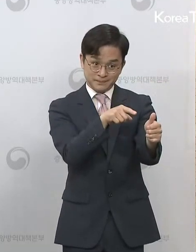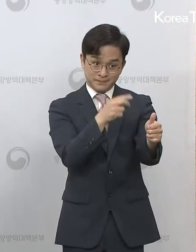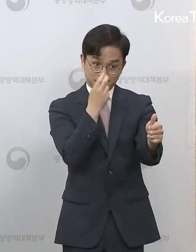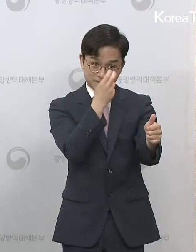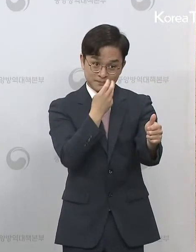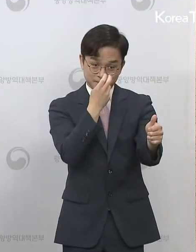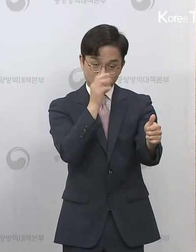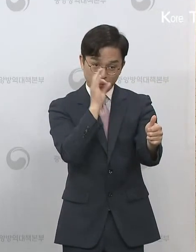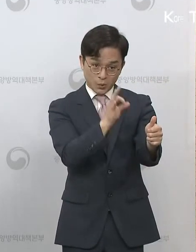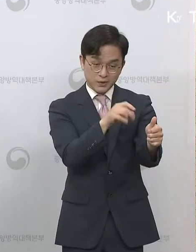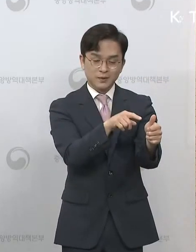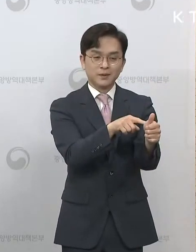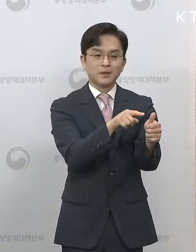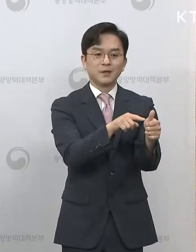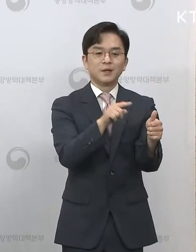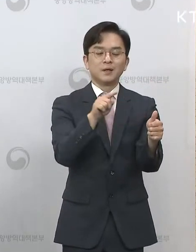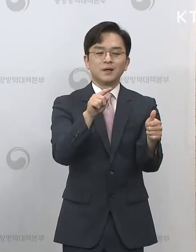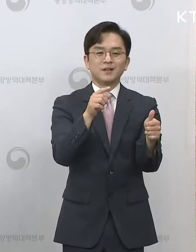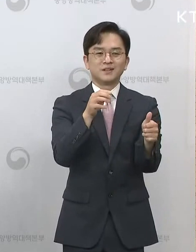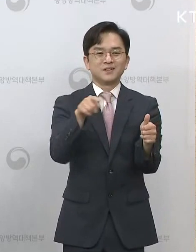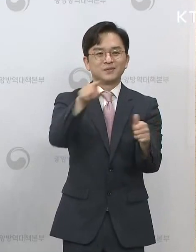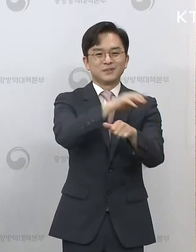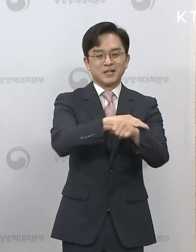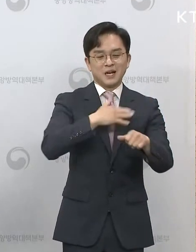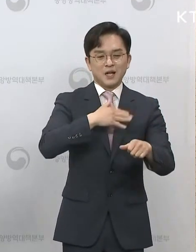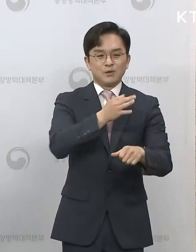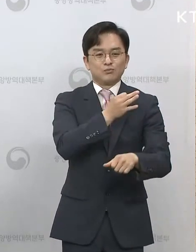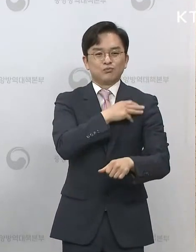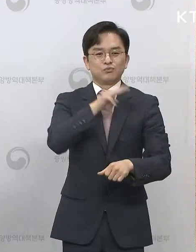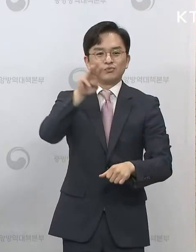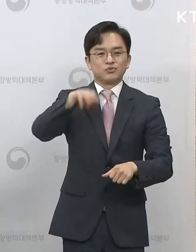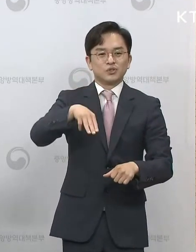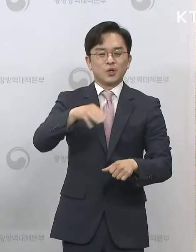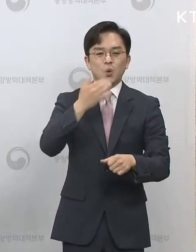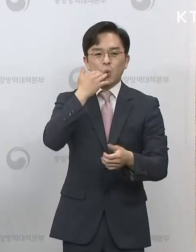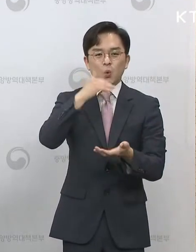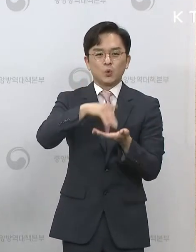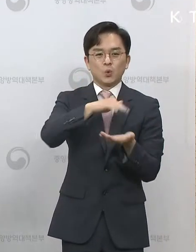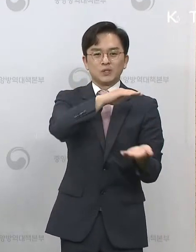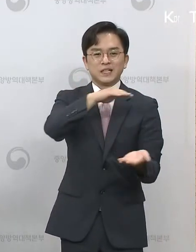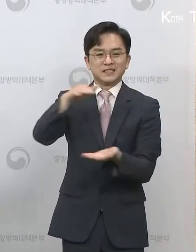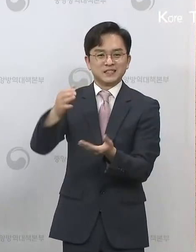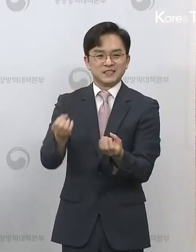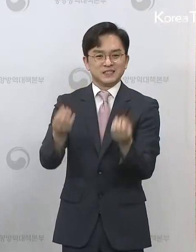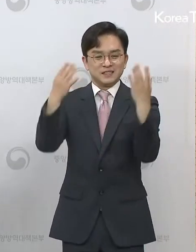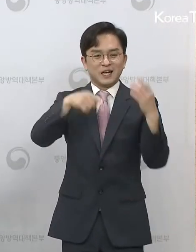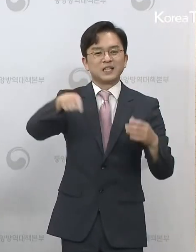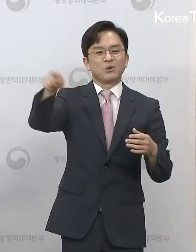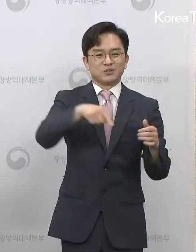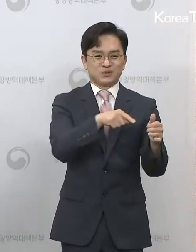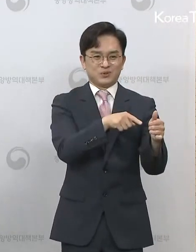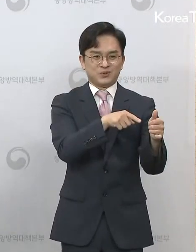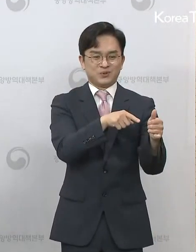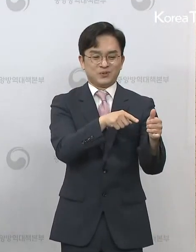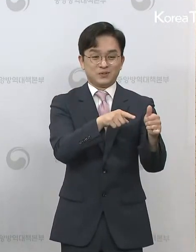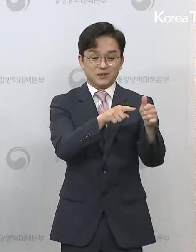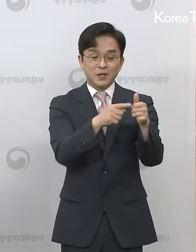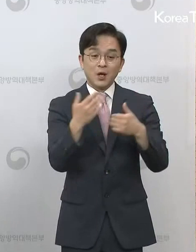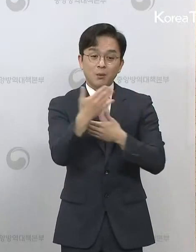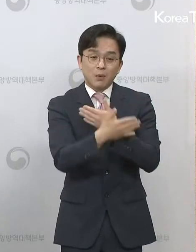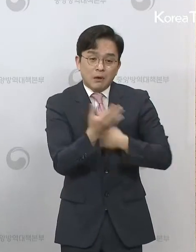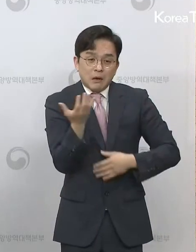부패를 방문하신 그런 상황이 있습니다. 이분이 5월 13일 날 증상이